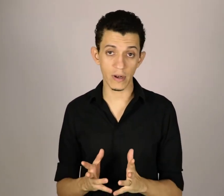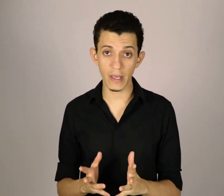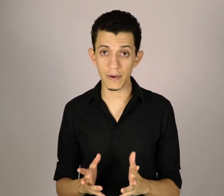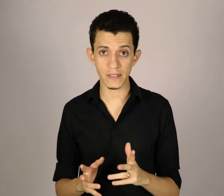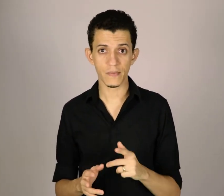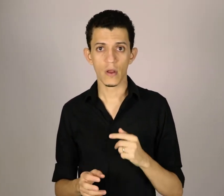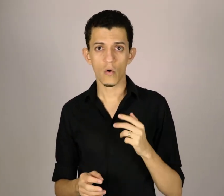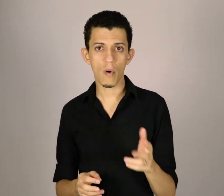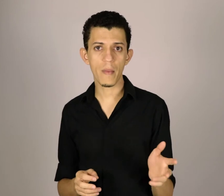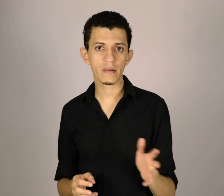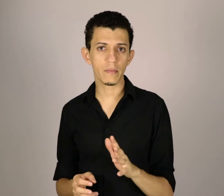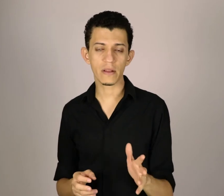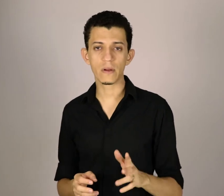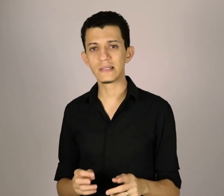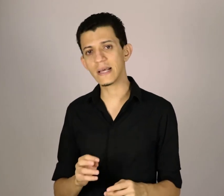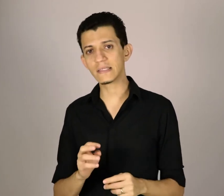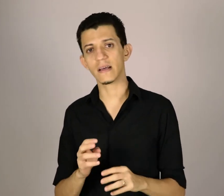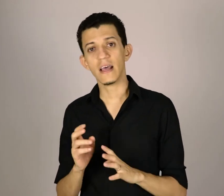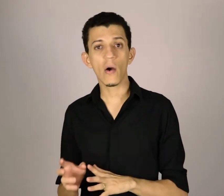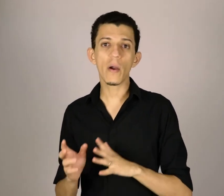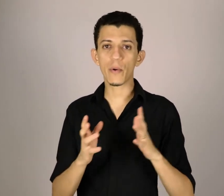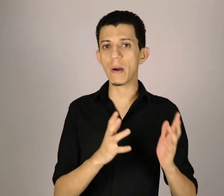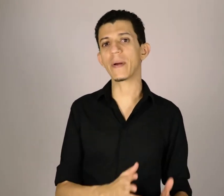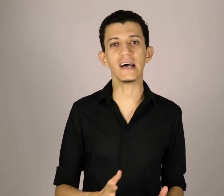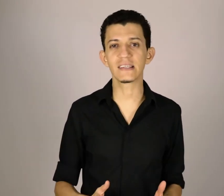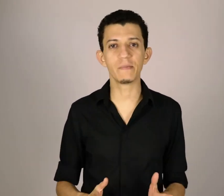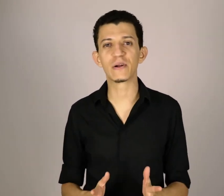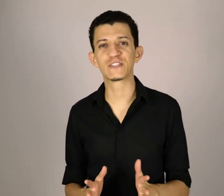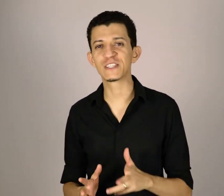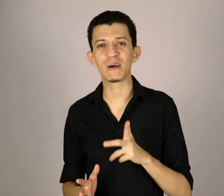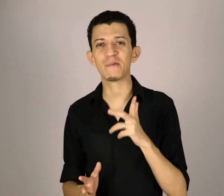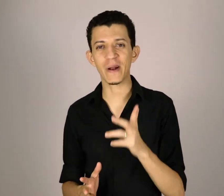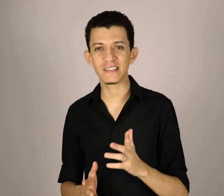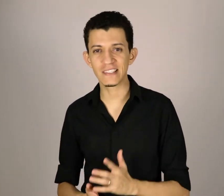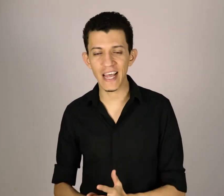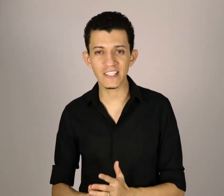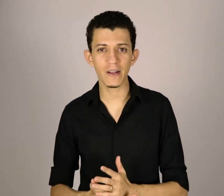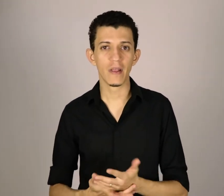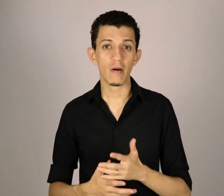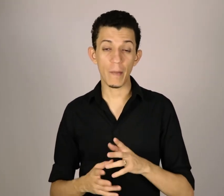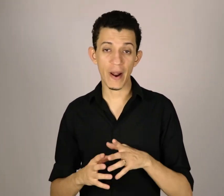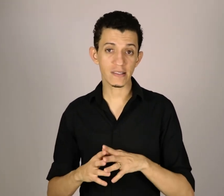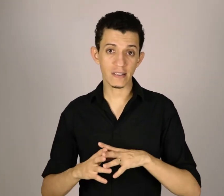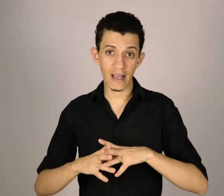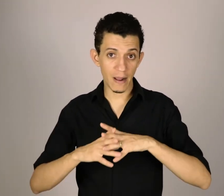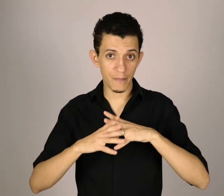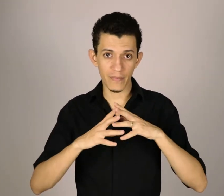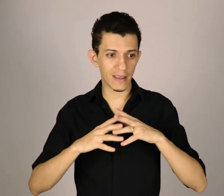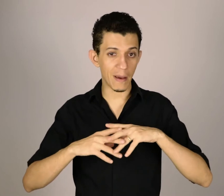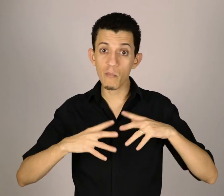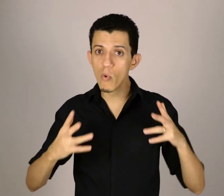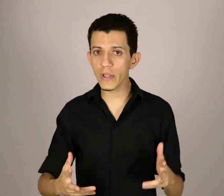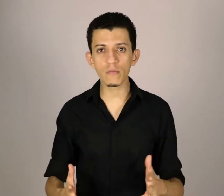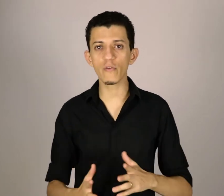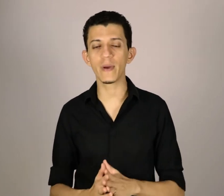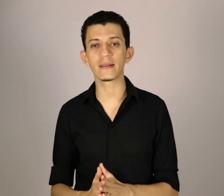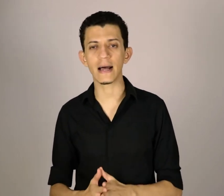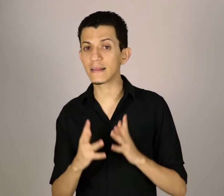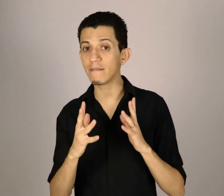Libras, no momento da minha adolescência, eu ia para uma praça lá em Belo Horizonte, chamada Praça 7, uma praça que é muito movimentada, tem